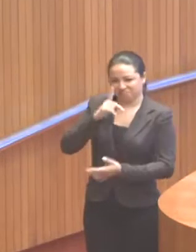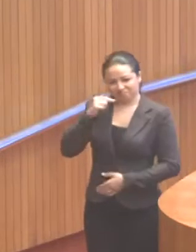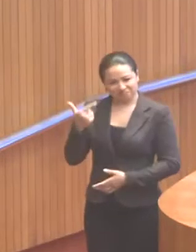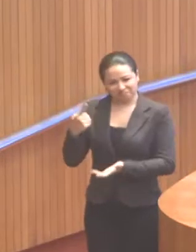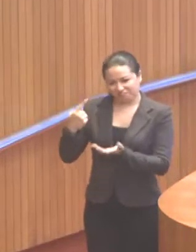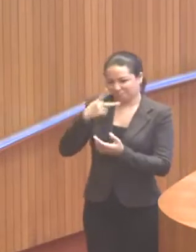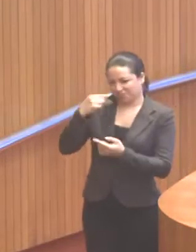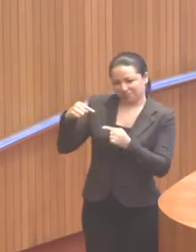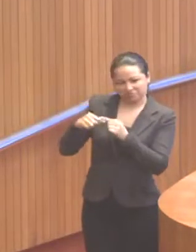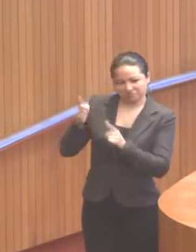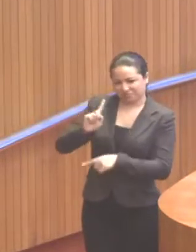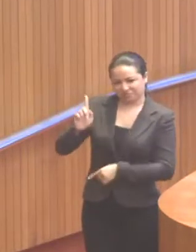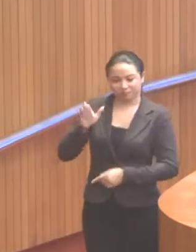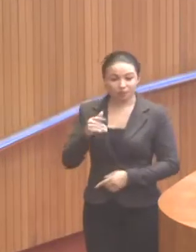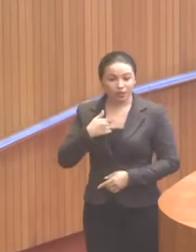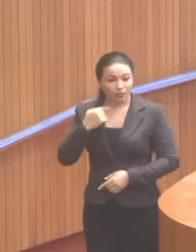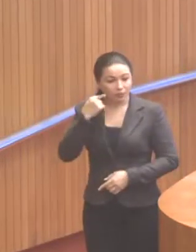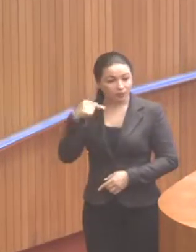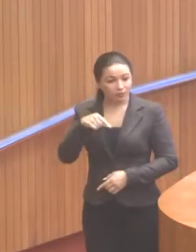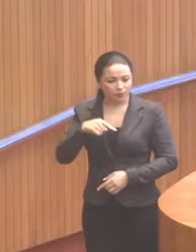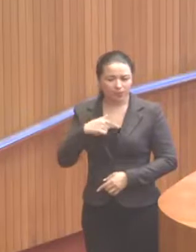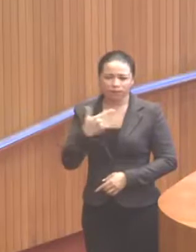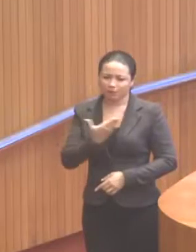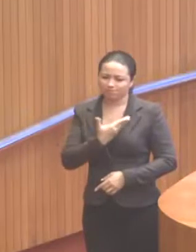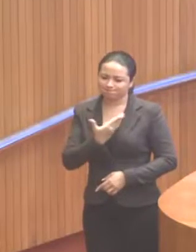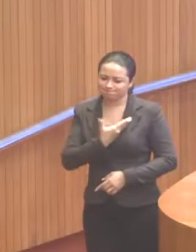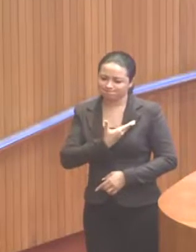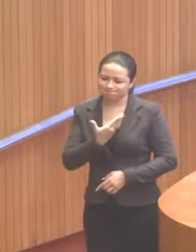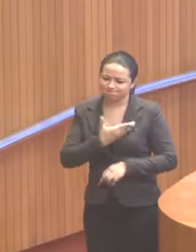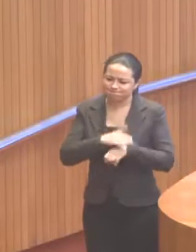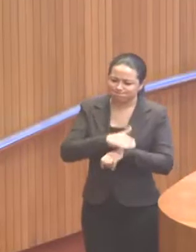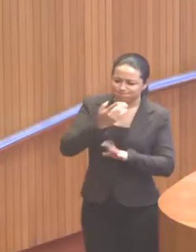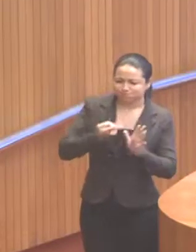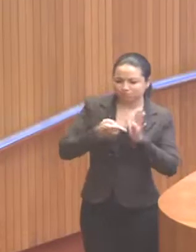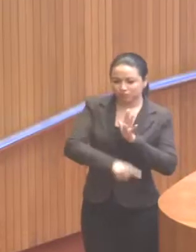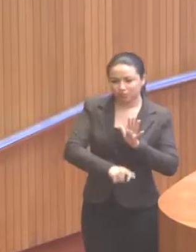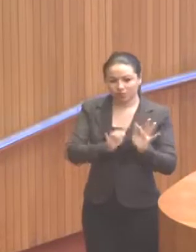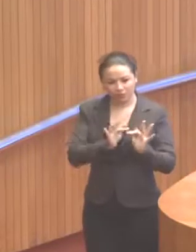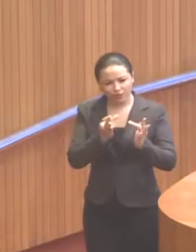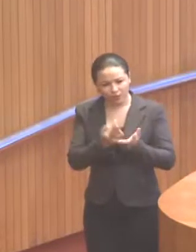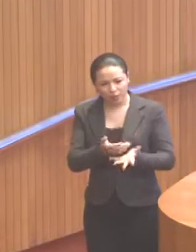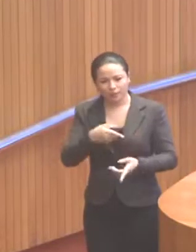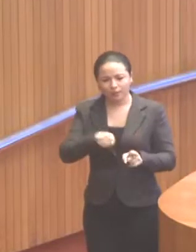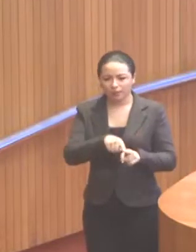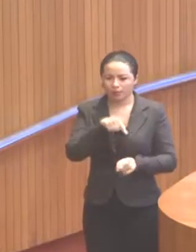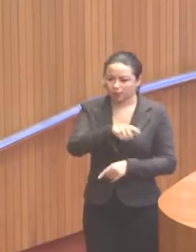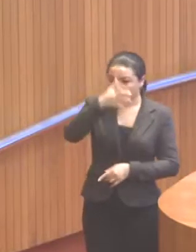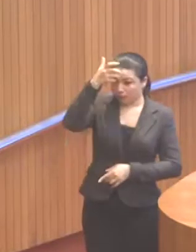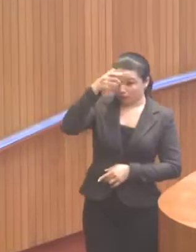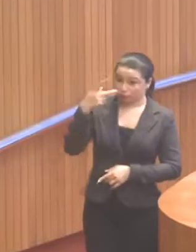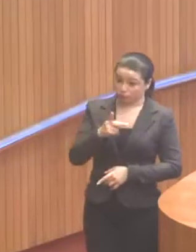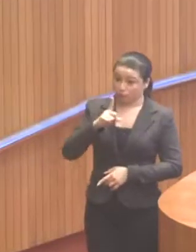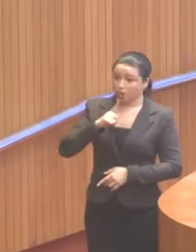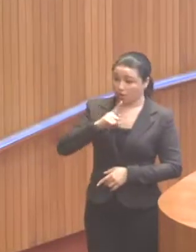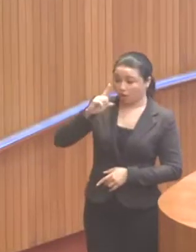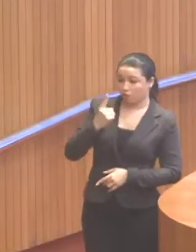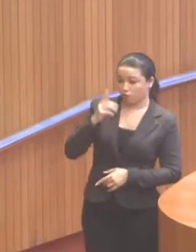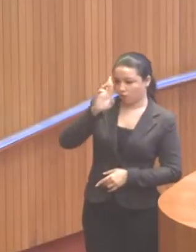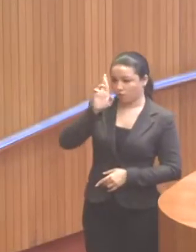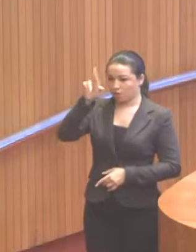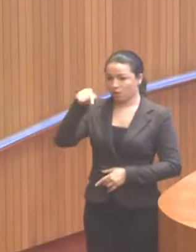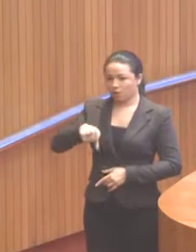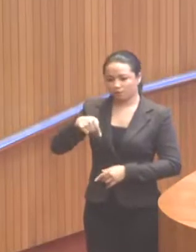uma amizade pessoal muito grande com o Neto e com a família e dizer que V. Exª é uma das lideranças